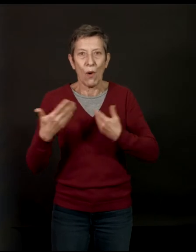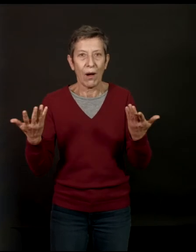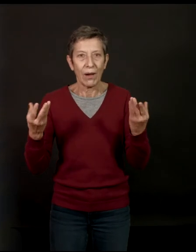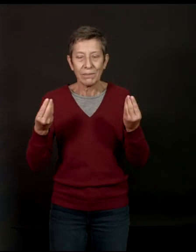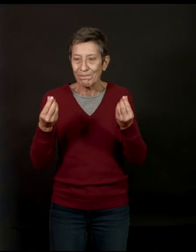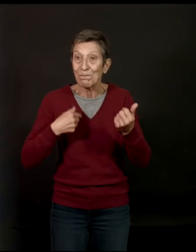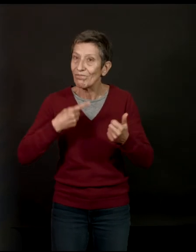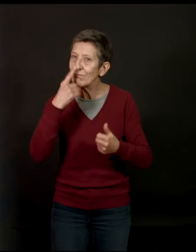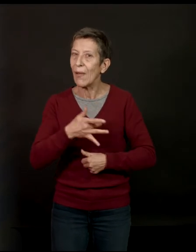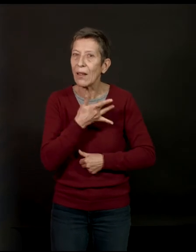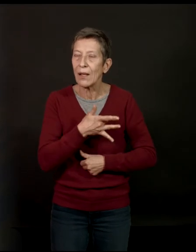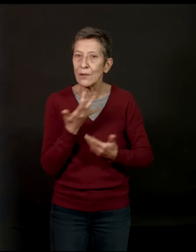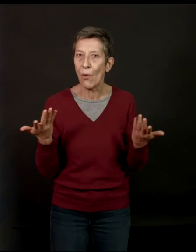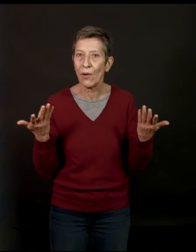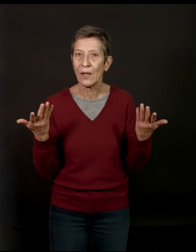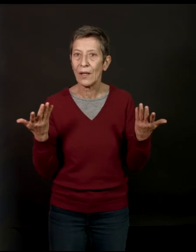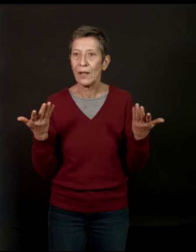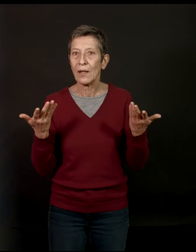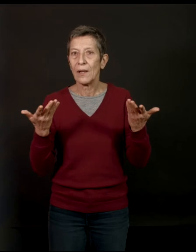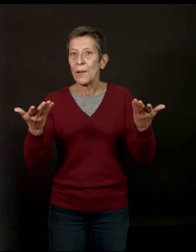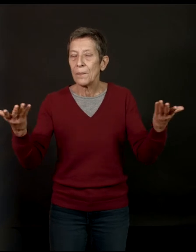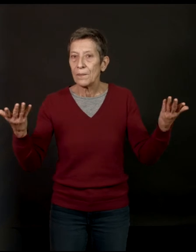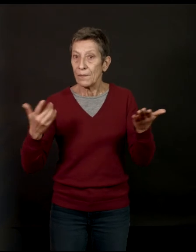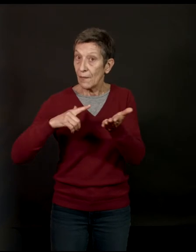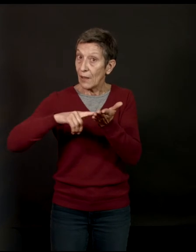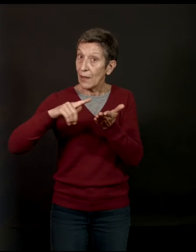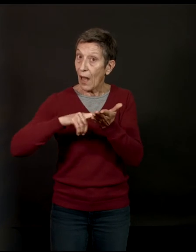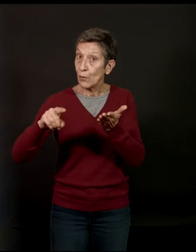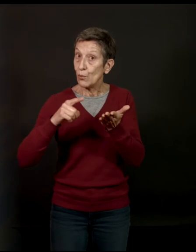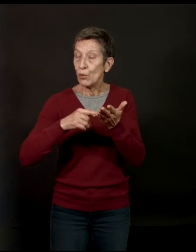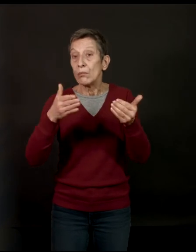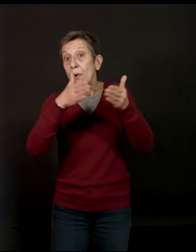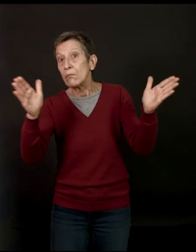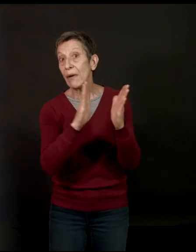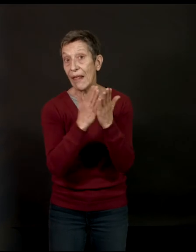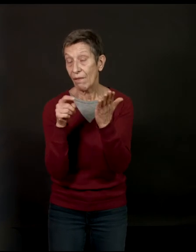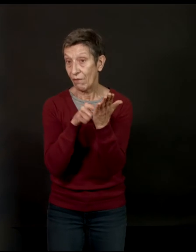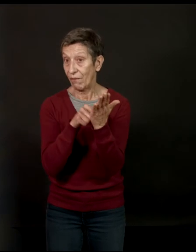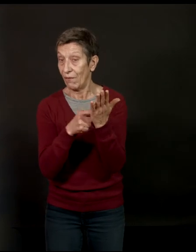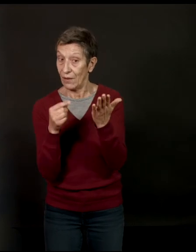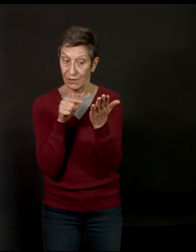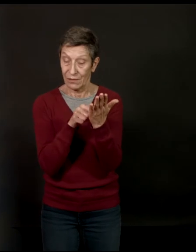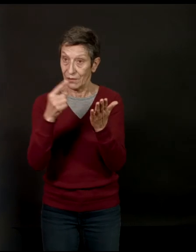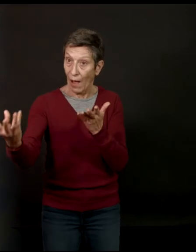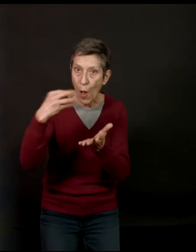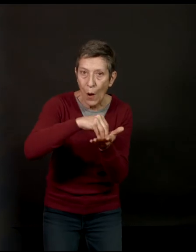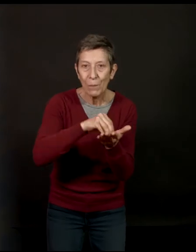je trouve ça très intéressant que la littérature, au sens large, que les livres puissent en emparer. Et le faire... Enfin,